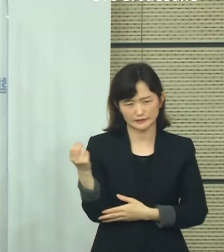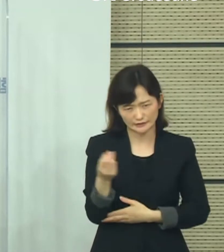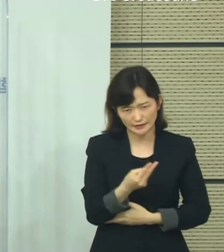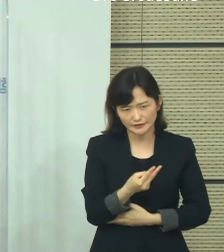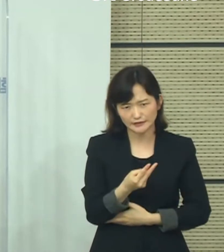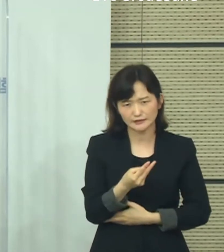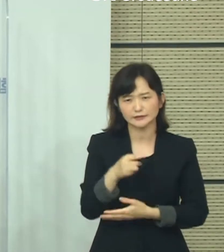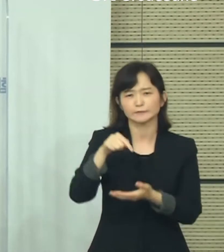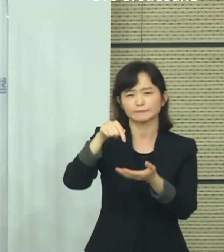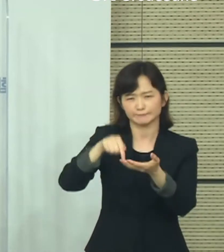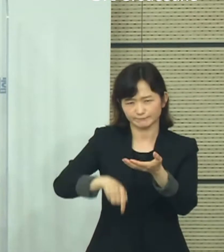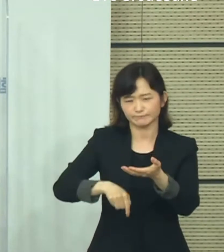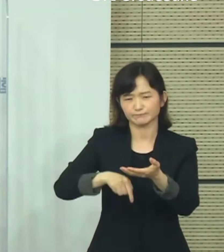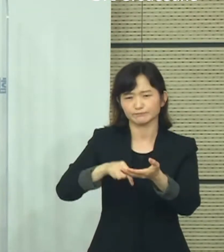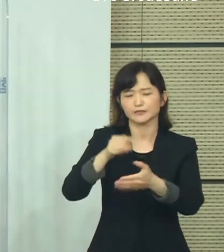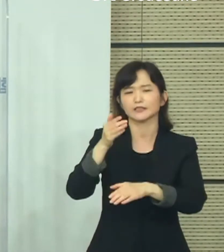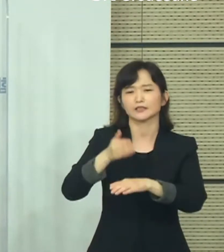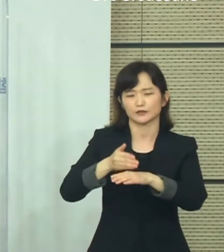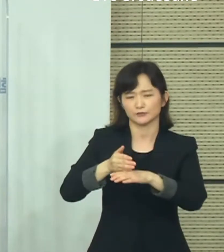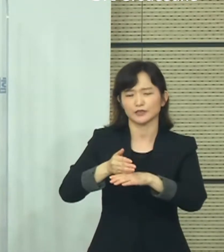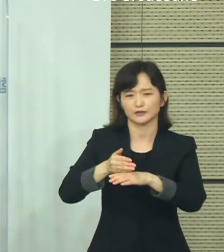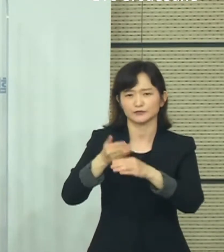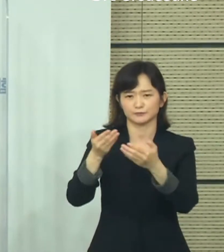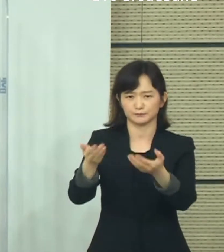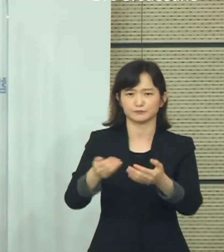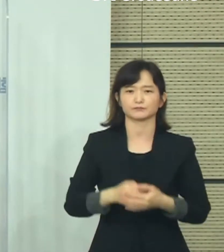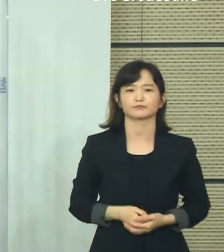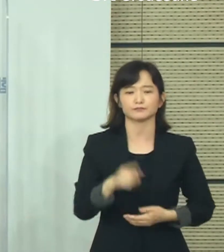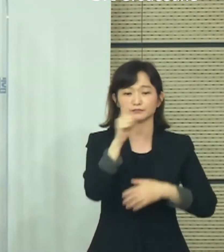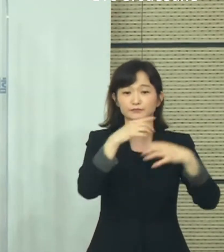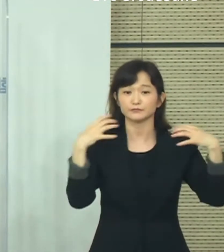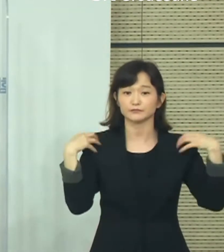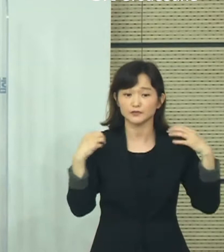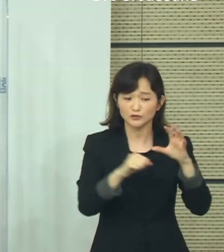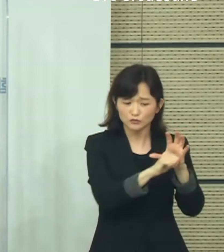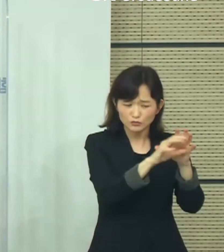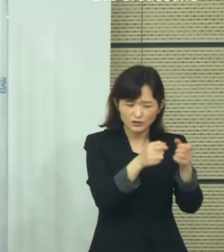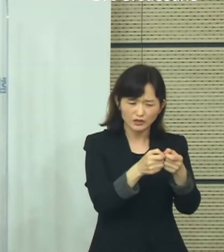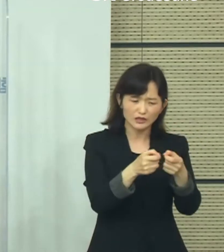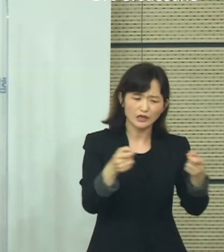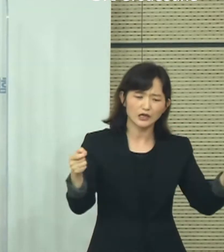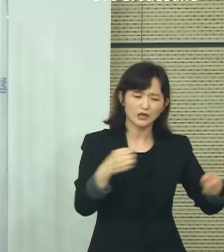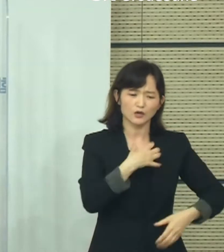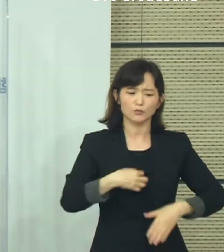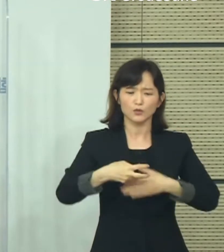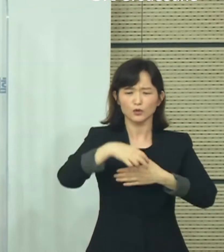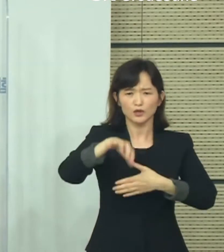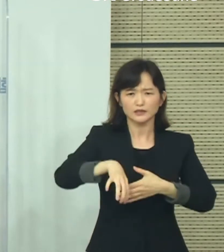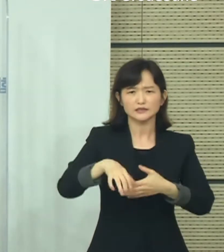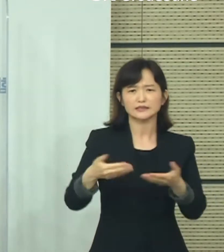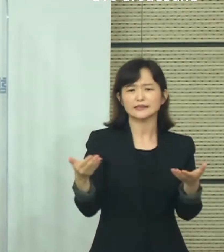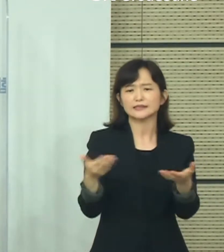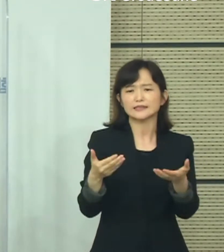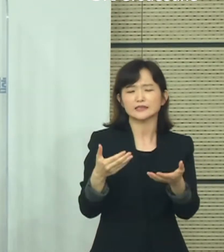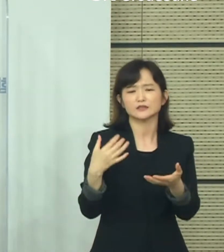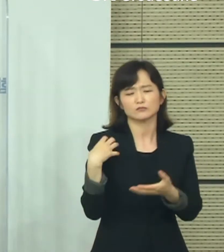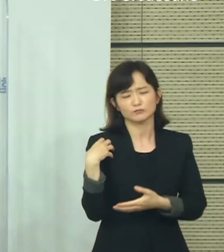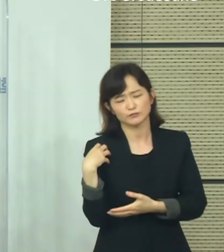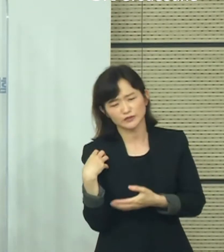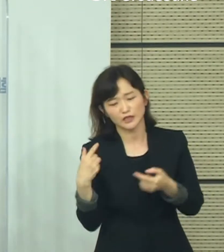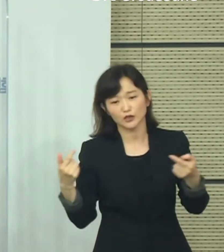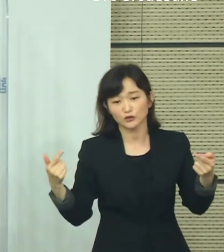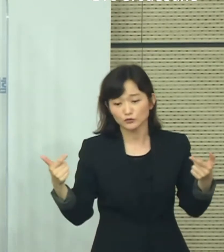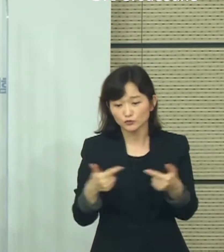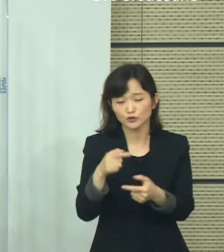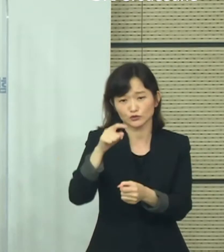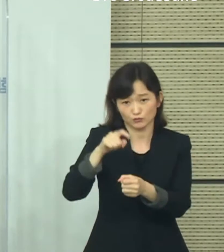깊이 감사드립니다. 정부는 코로나19 장기화에 따른 보건소 인력의 업무 부담을 완화하기 위해서도